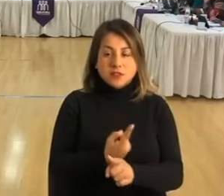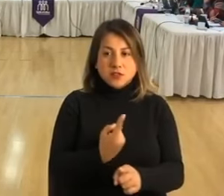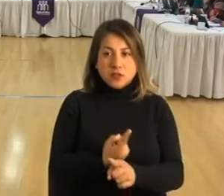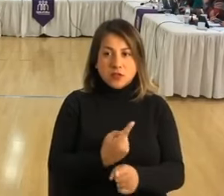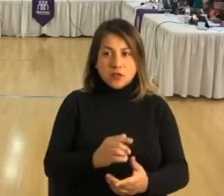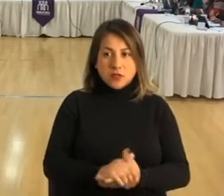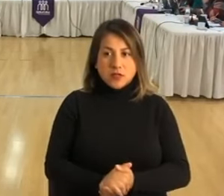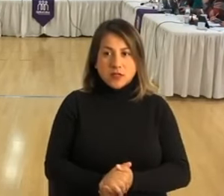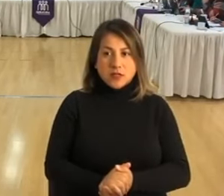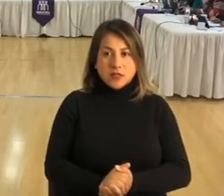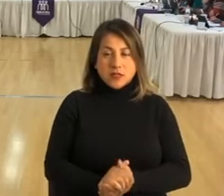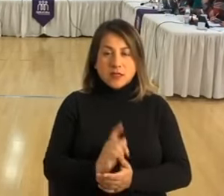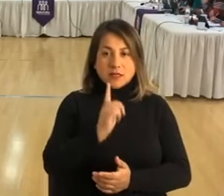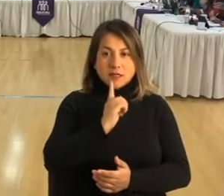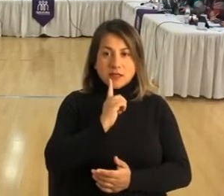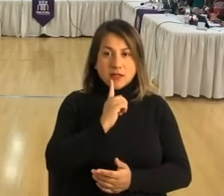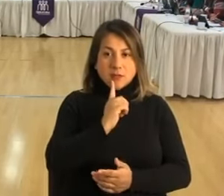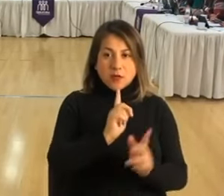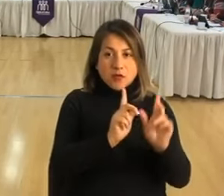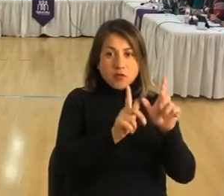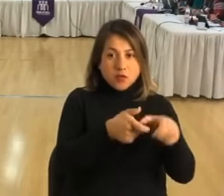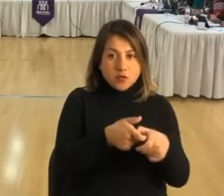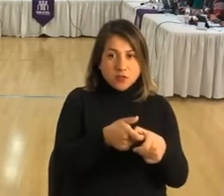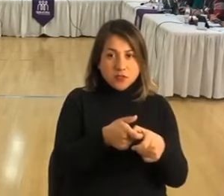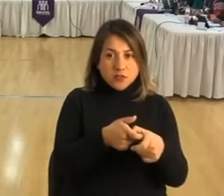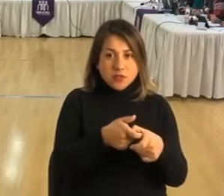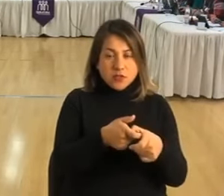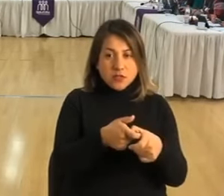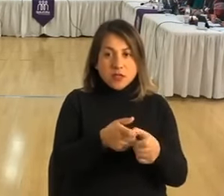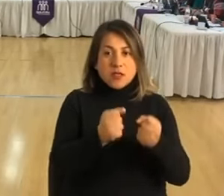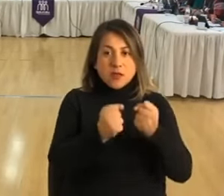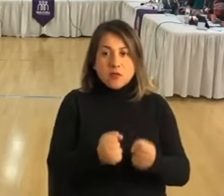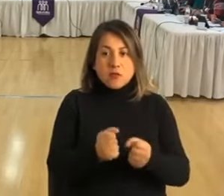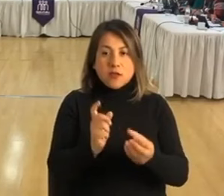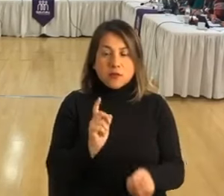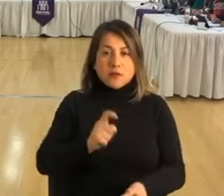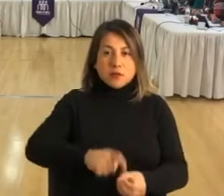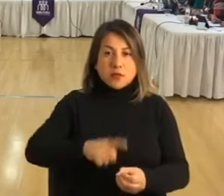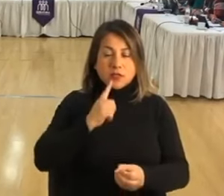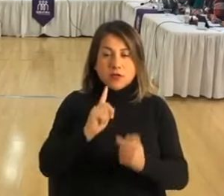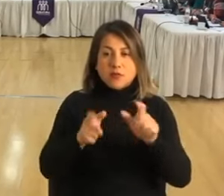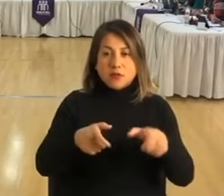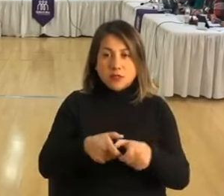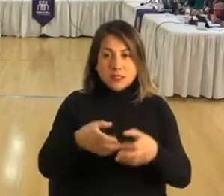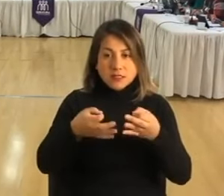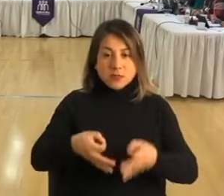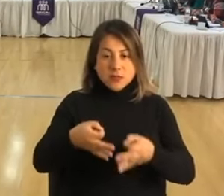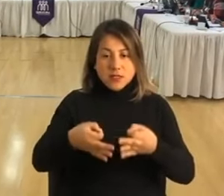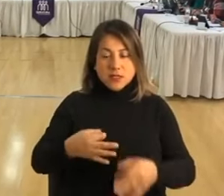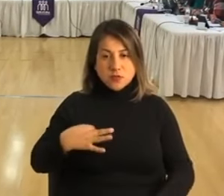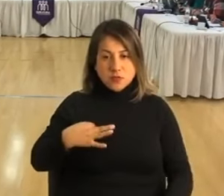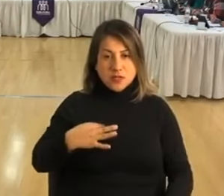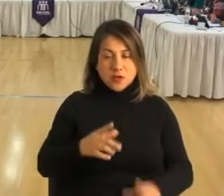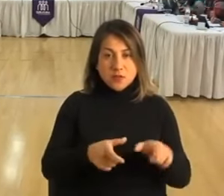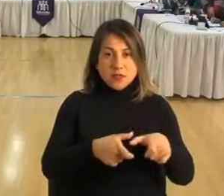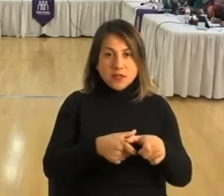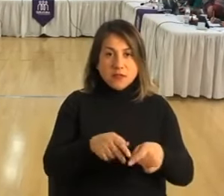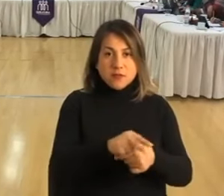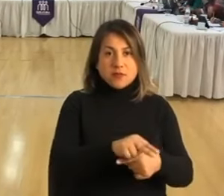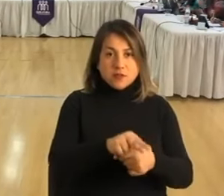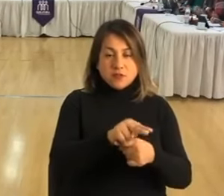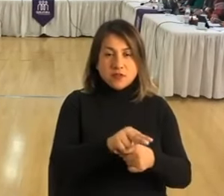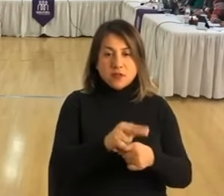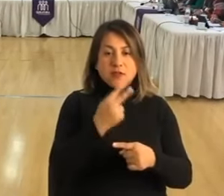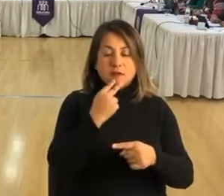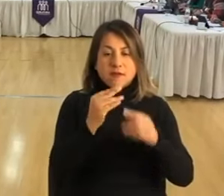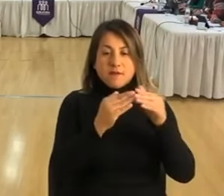mantuvieron en estas comisiones, quienes pueden postular son comités de seguridad ciudadana, comités de administración de condominios